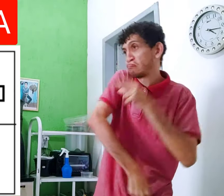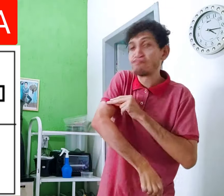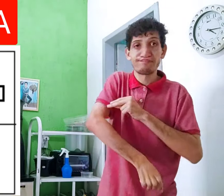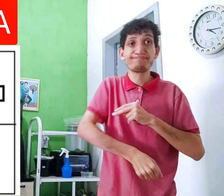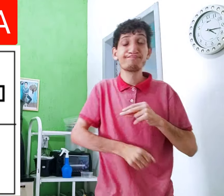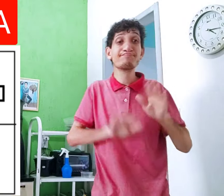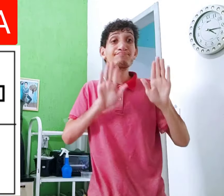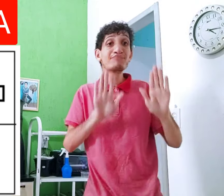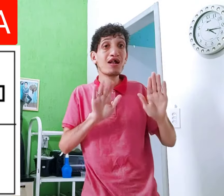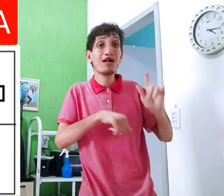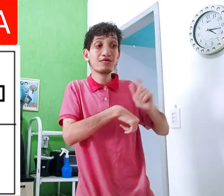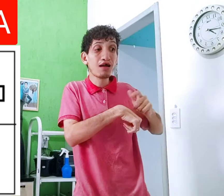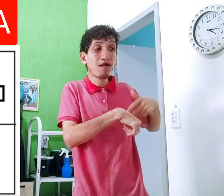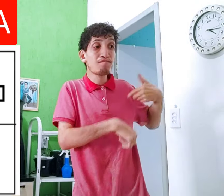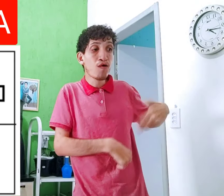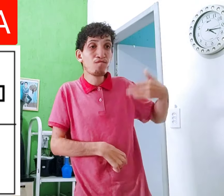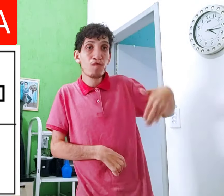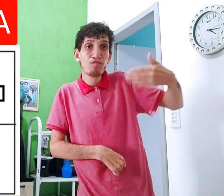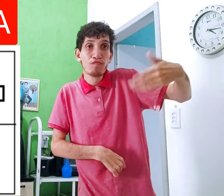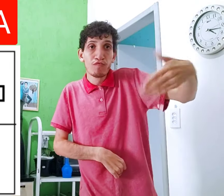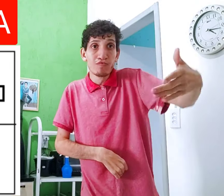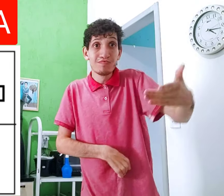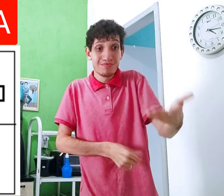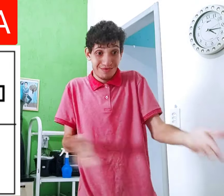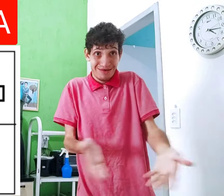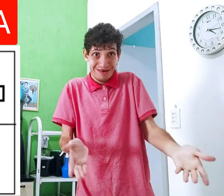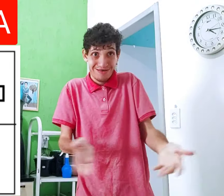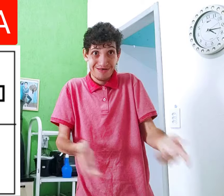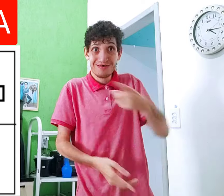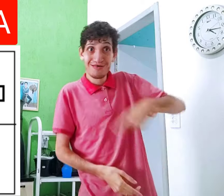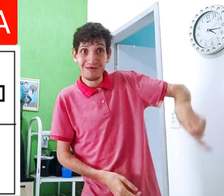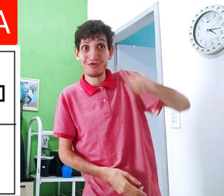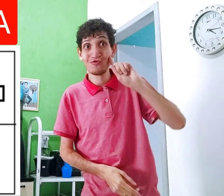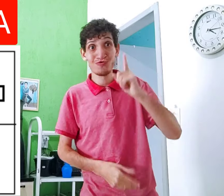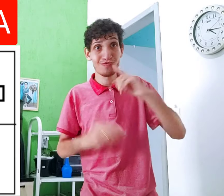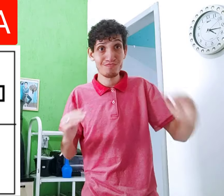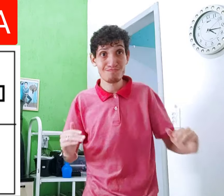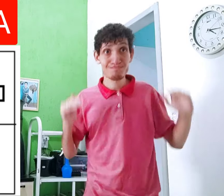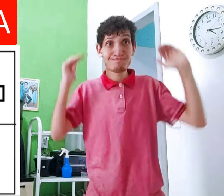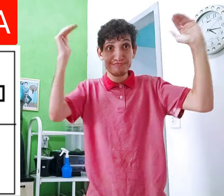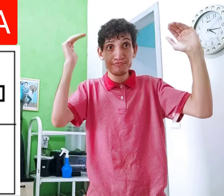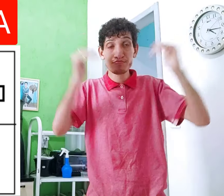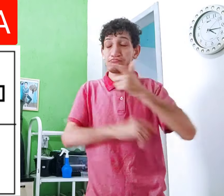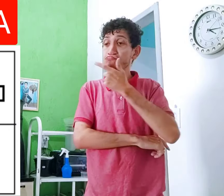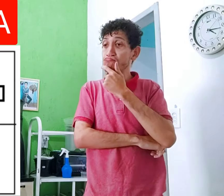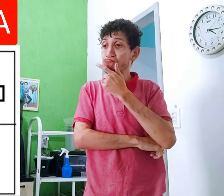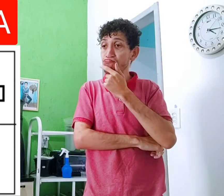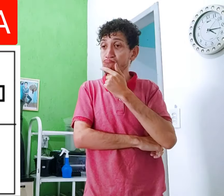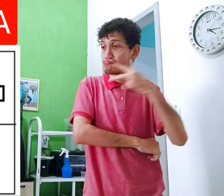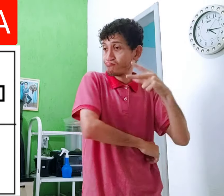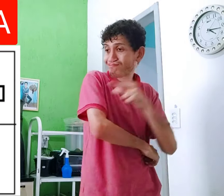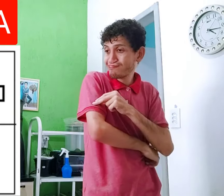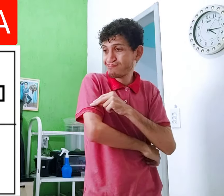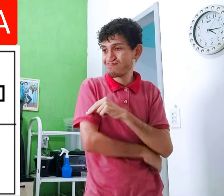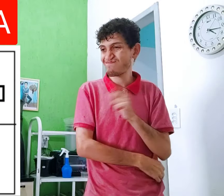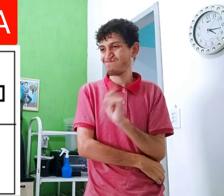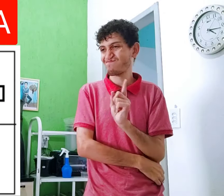sinalizava a vacina. Mas o tempo passou, aí agora eles estão grandes e